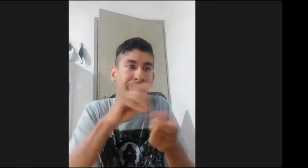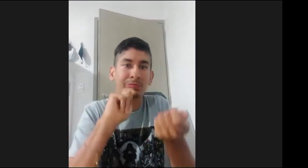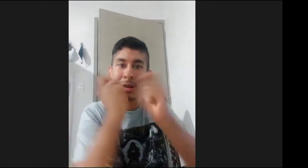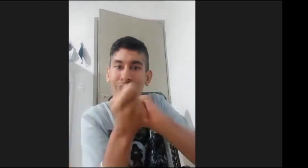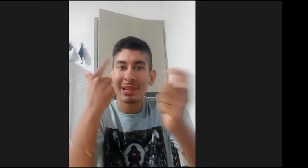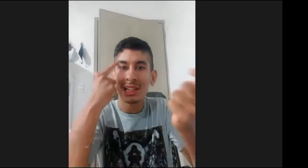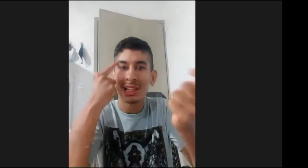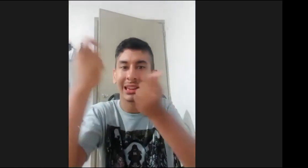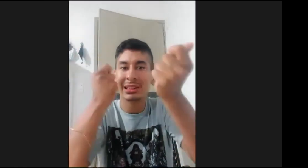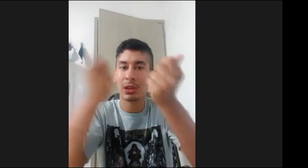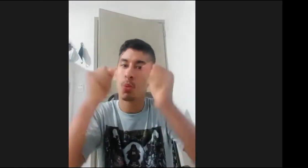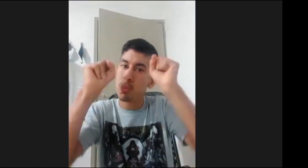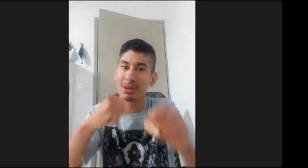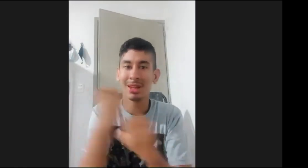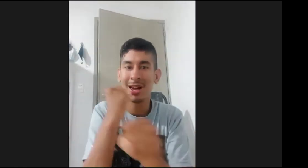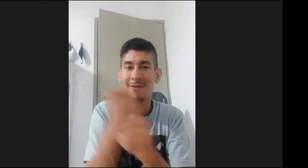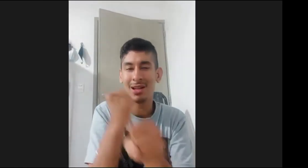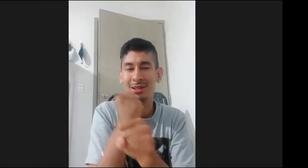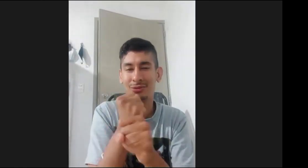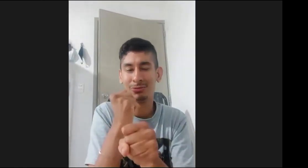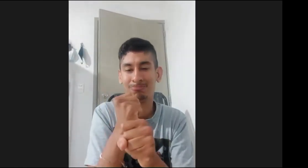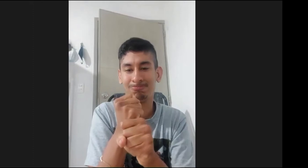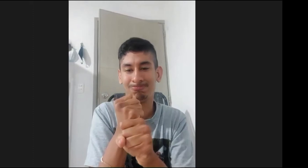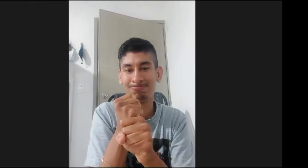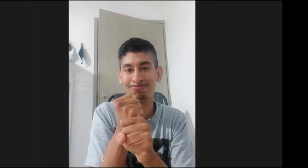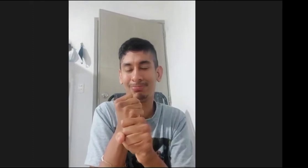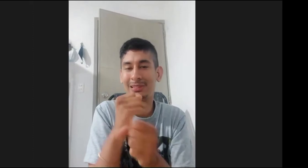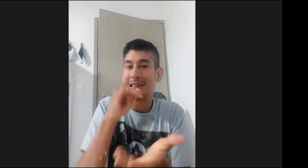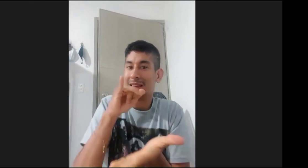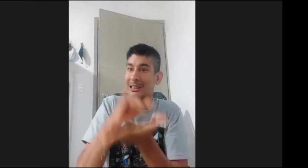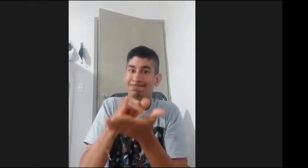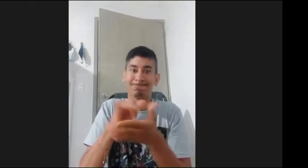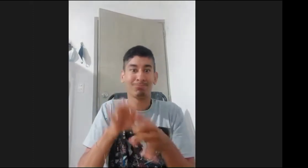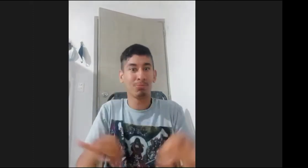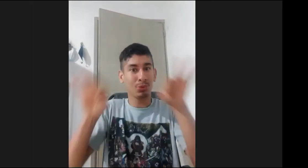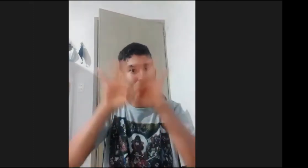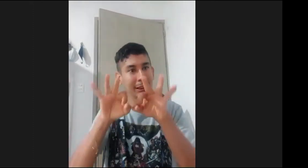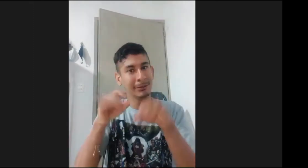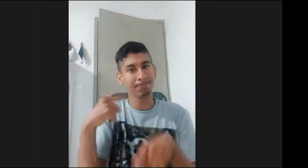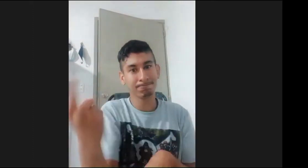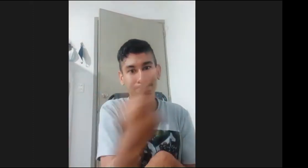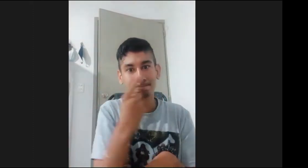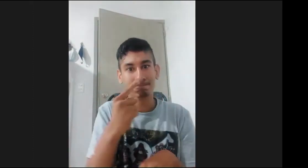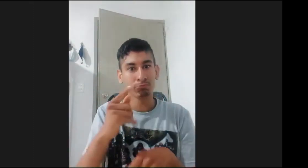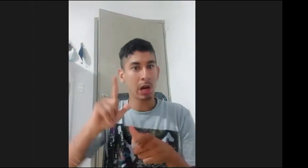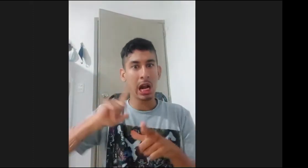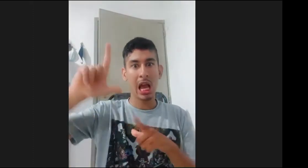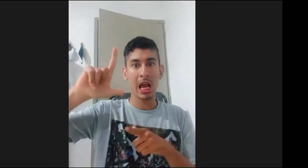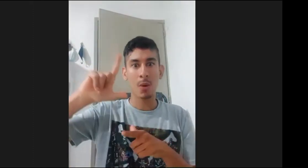quizá pueden hacerse flexibilizaciones y sus políticas quizá no son tan adecuadas para que nosotros podamos tener el